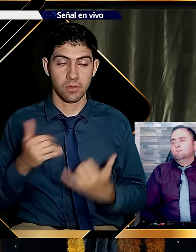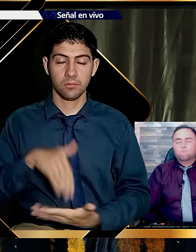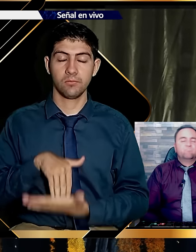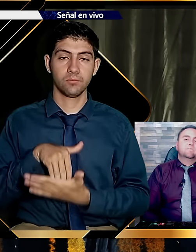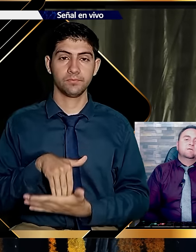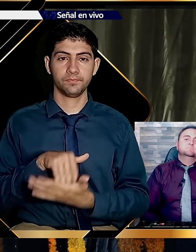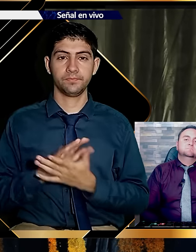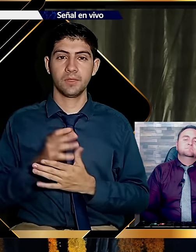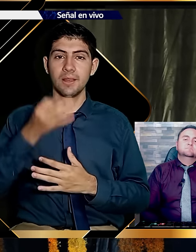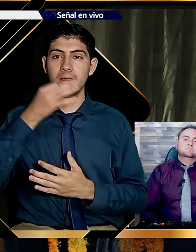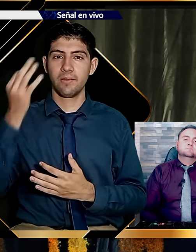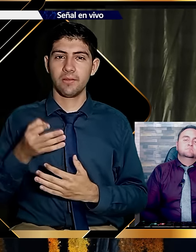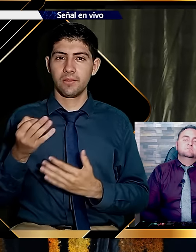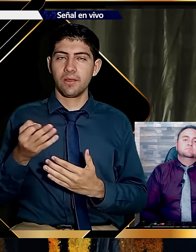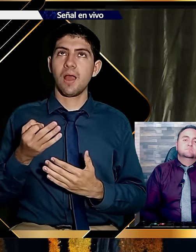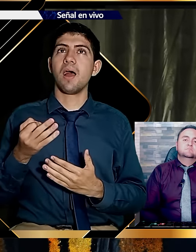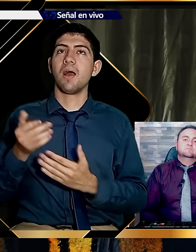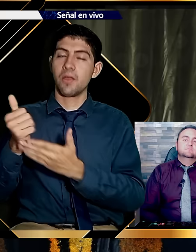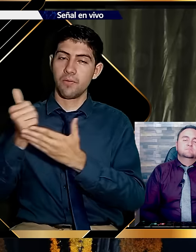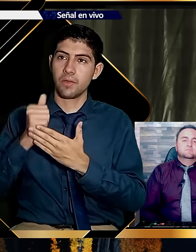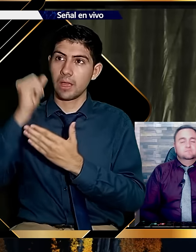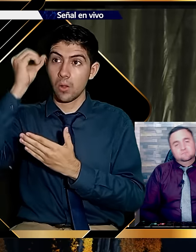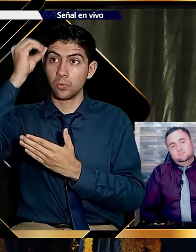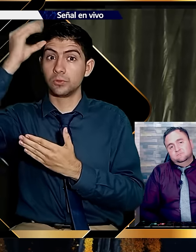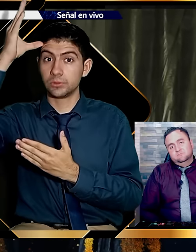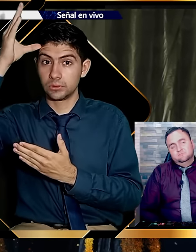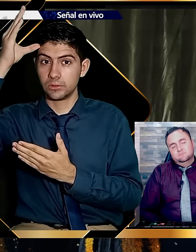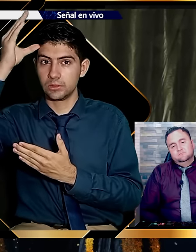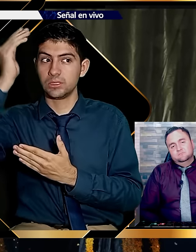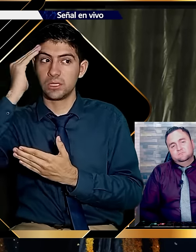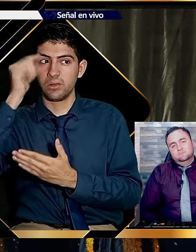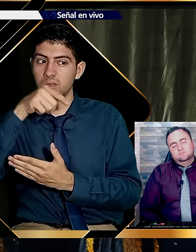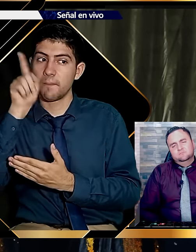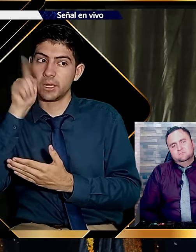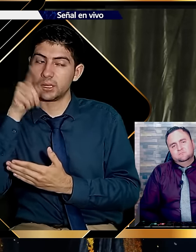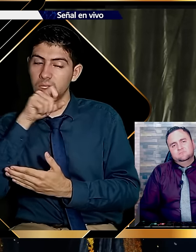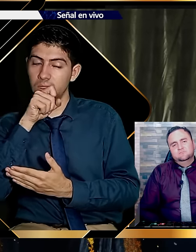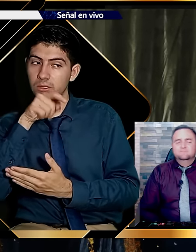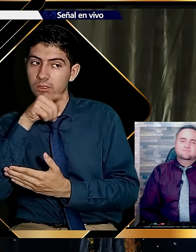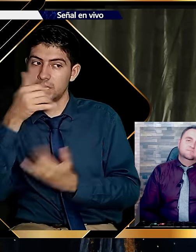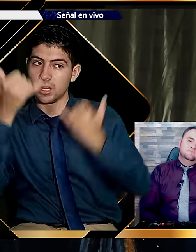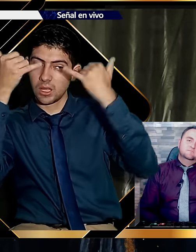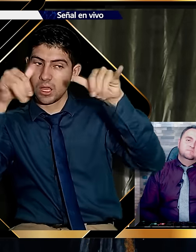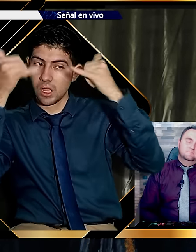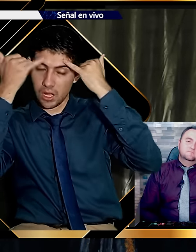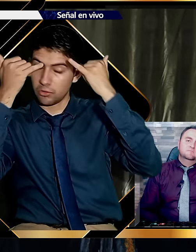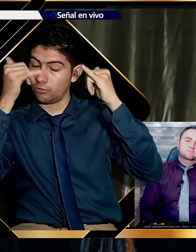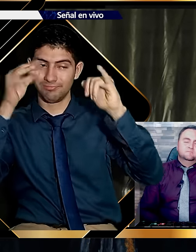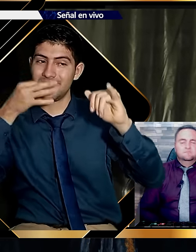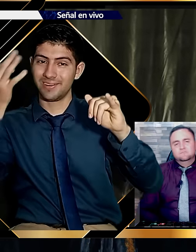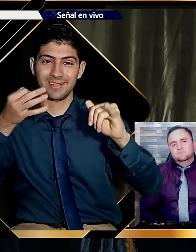Y por eso estamos aquí. La verdad nos ayuda a resolver la ignorancia. El error. La mentira. Y la